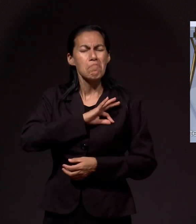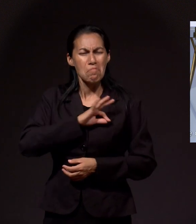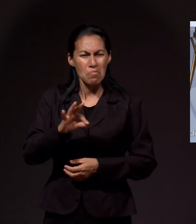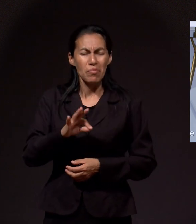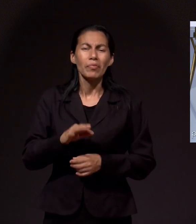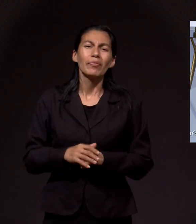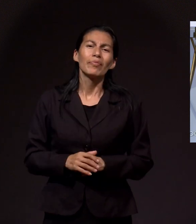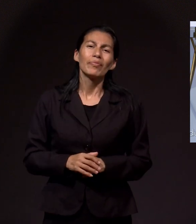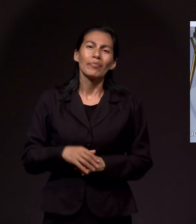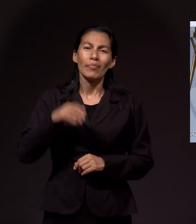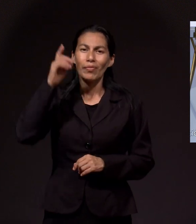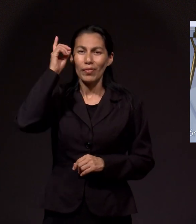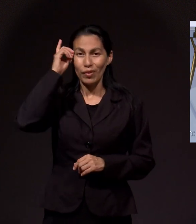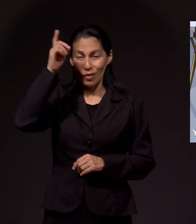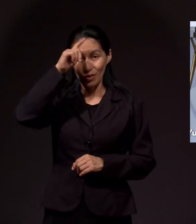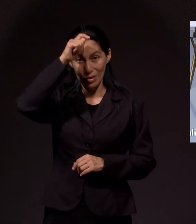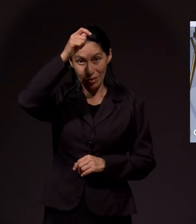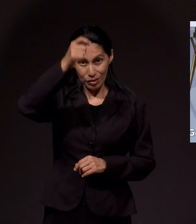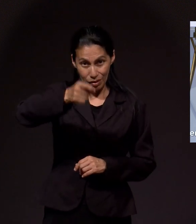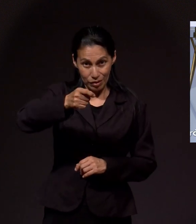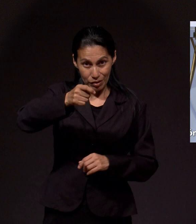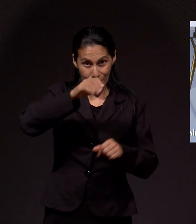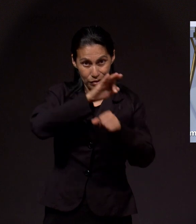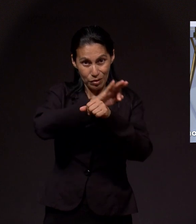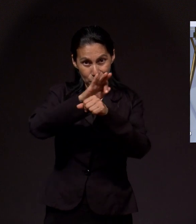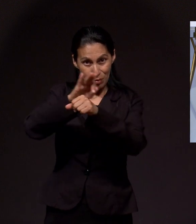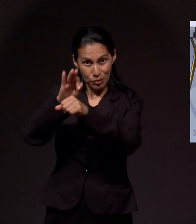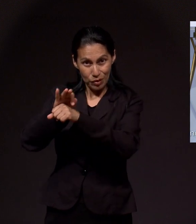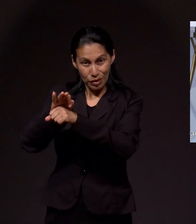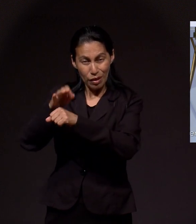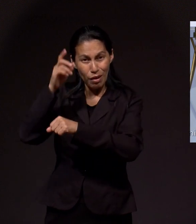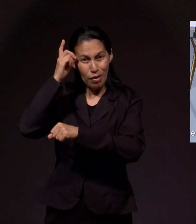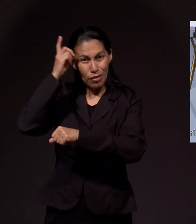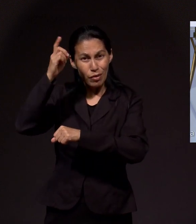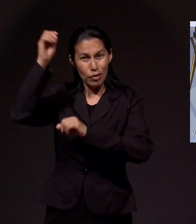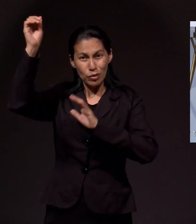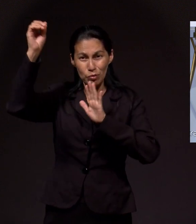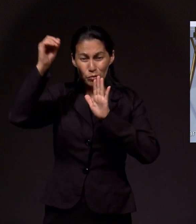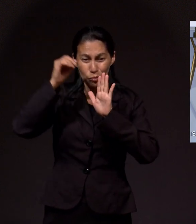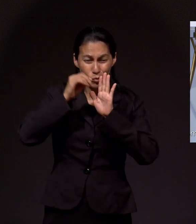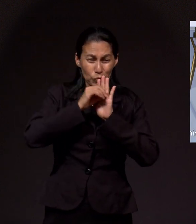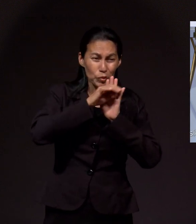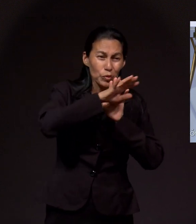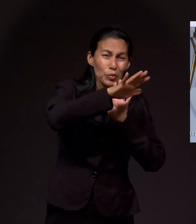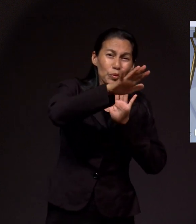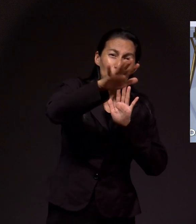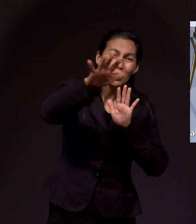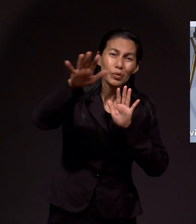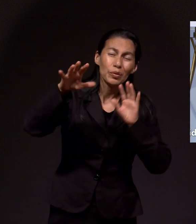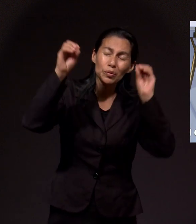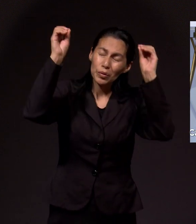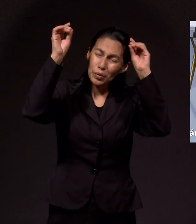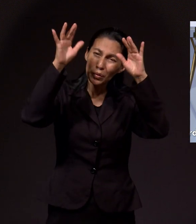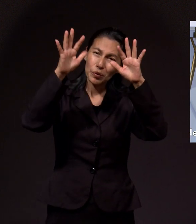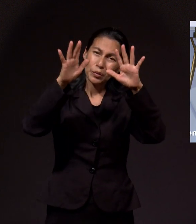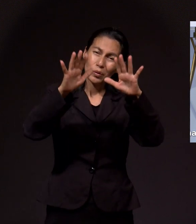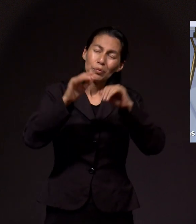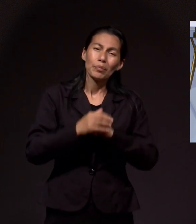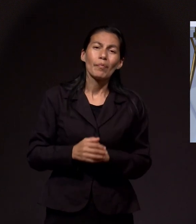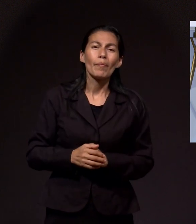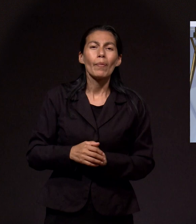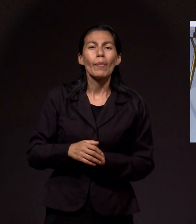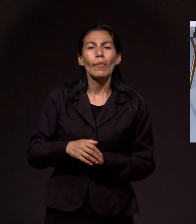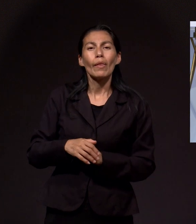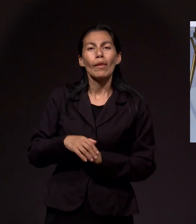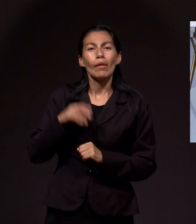de lo imposible. Dios te bendiga y te guarde. Dios haga resplandecer su rostro sobre